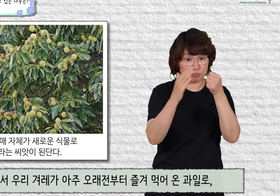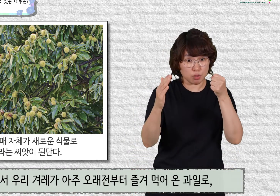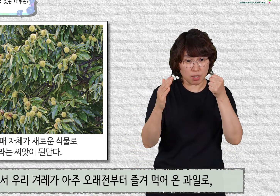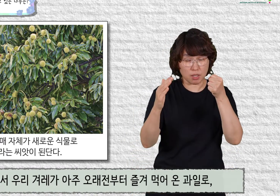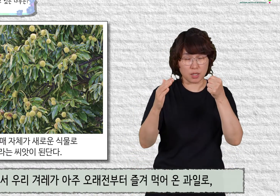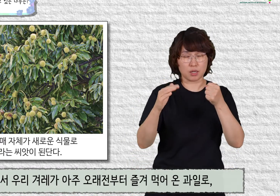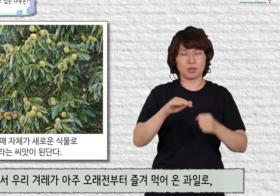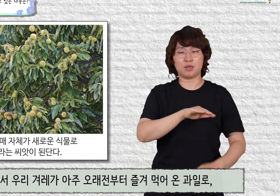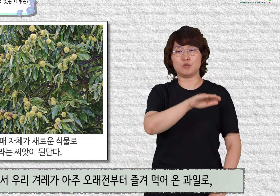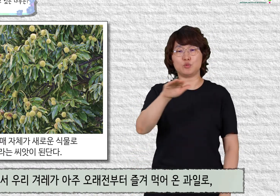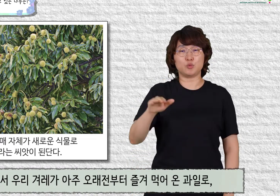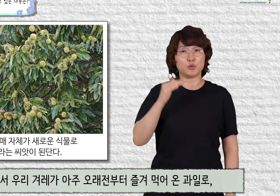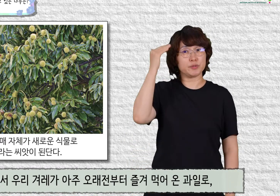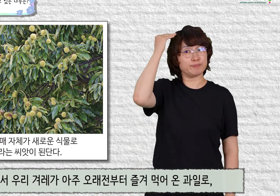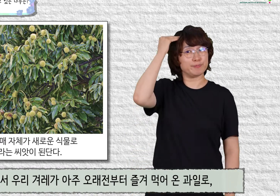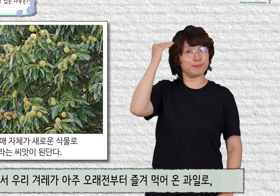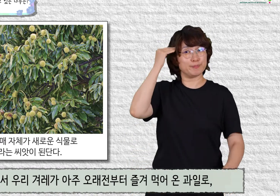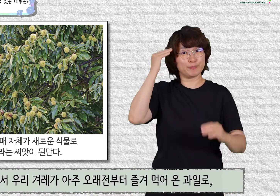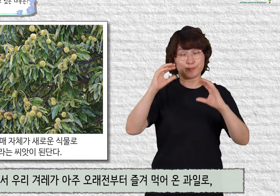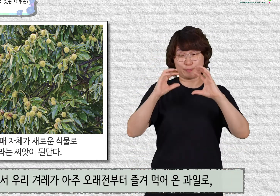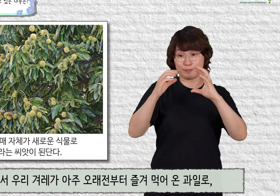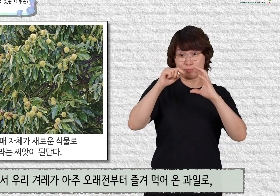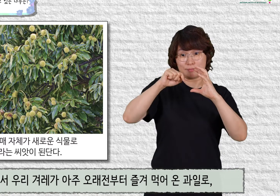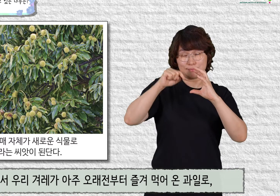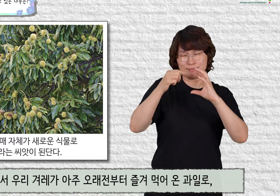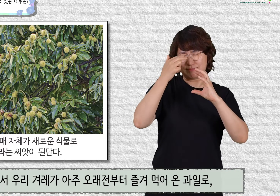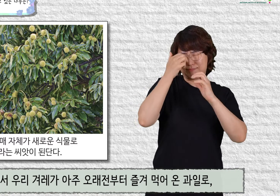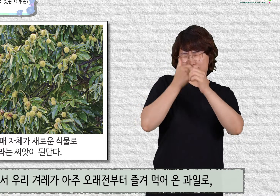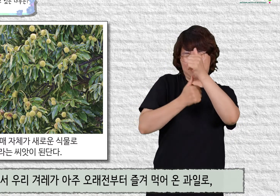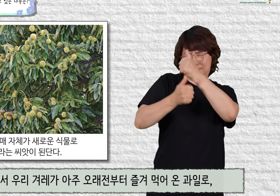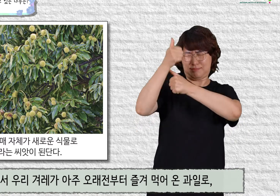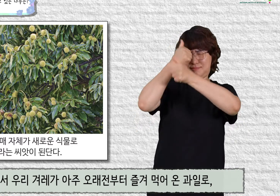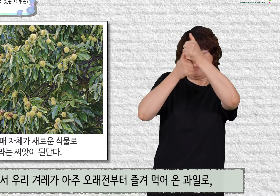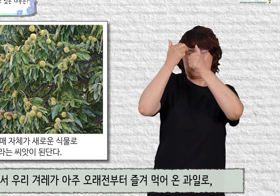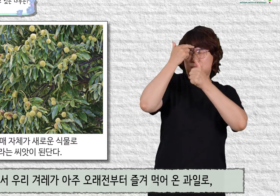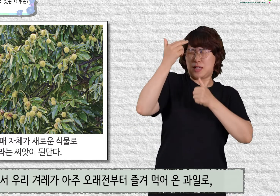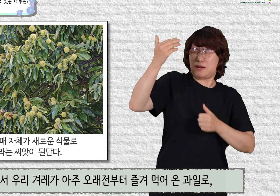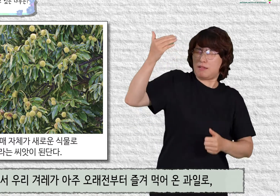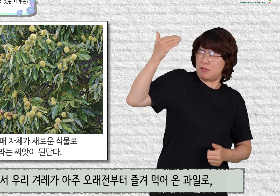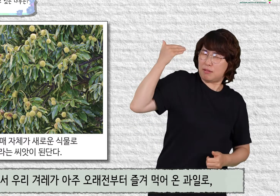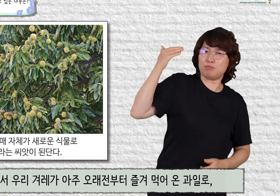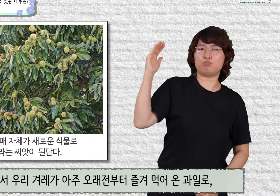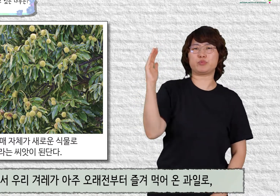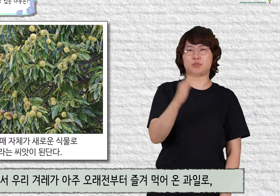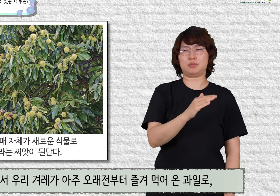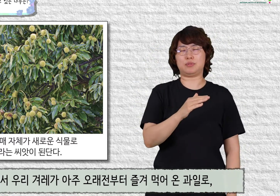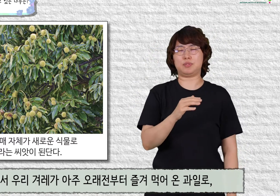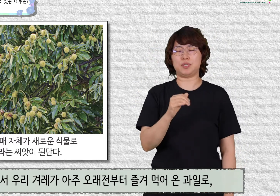그래서 우리 결해가 아주 오래전부터 즐겨 먹어 온 과일로,